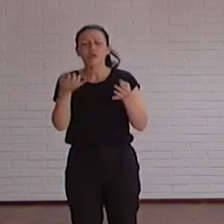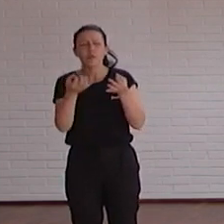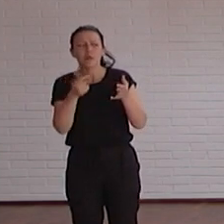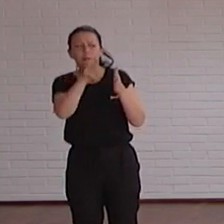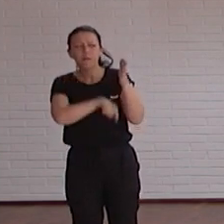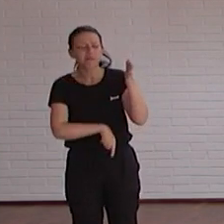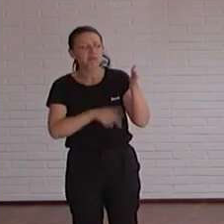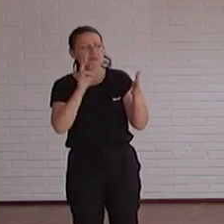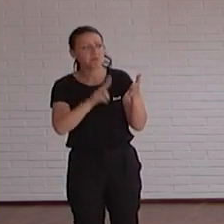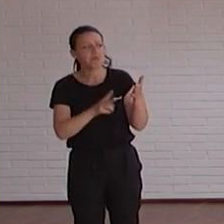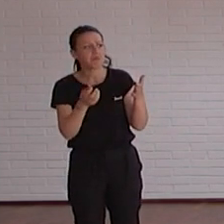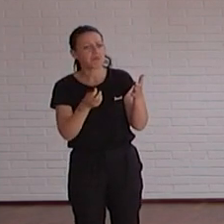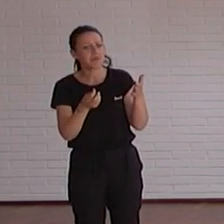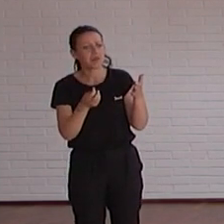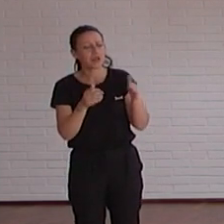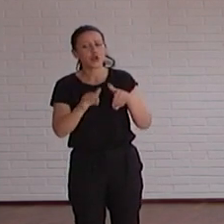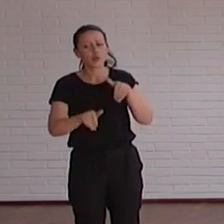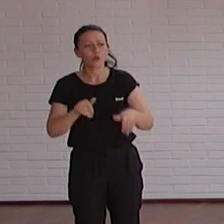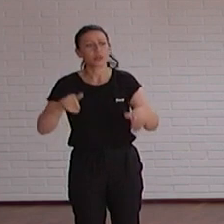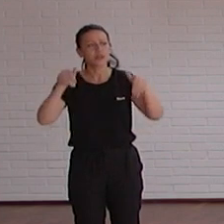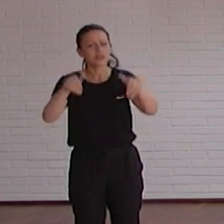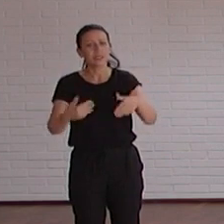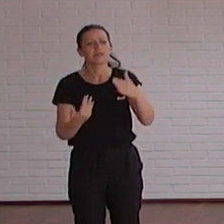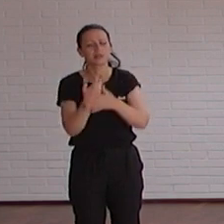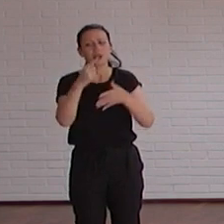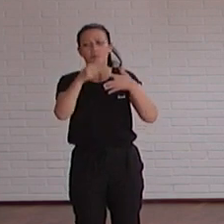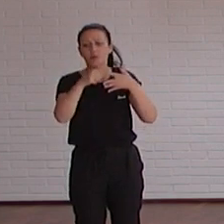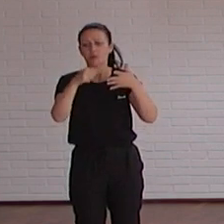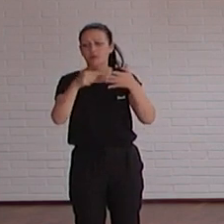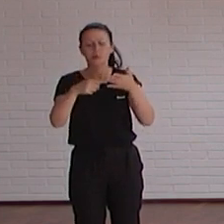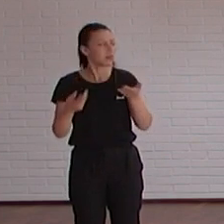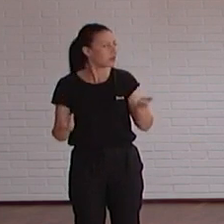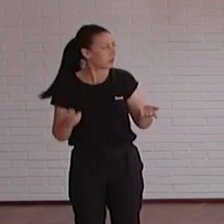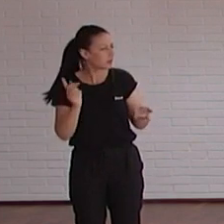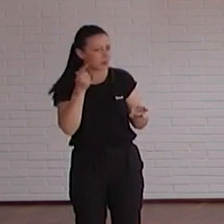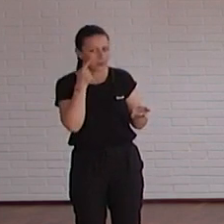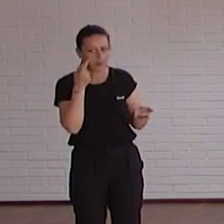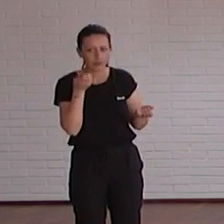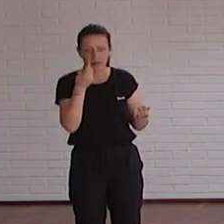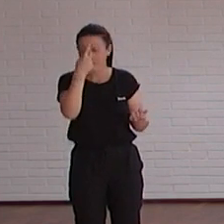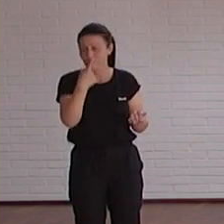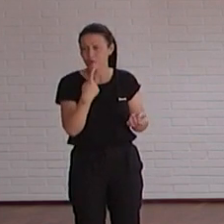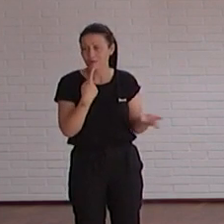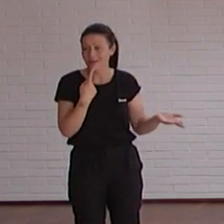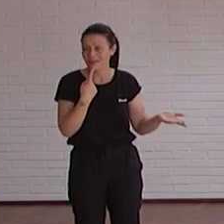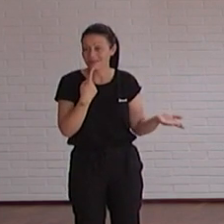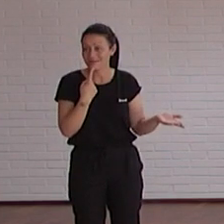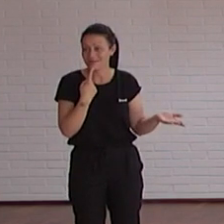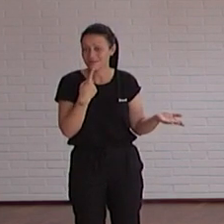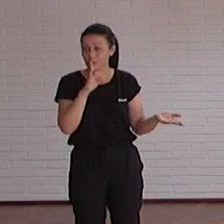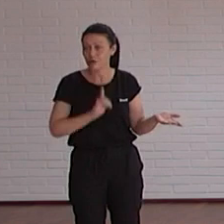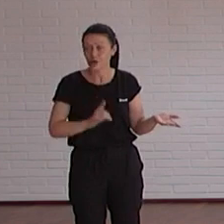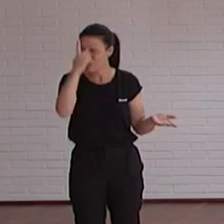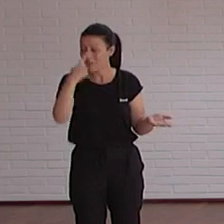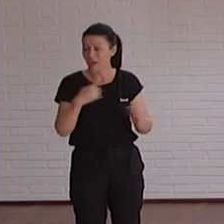y yo lo veo y digo pues dice que la siguiente convocatoria es el día tal tal tal y me doy cuenta y digo ostras que es una imagen pero el correo era una imagen